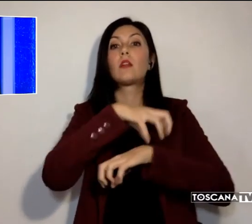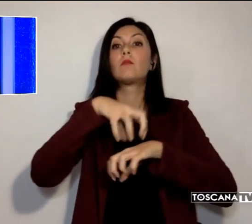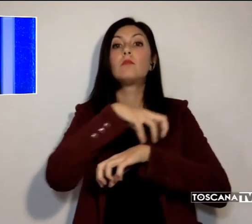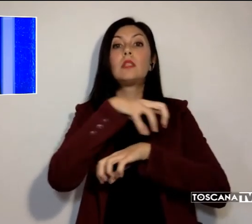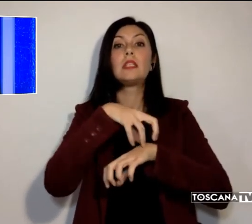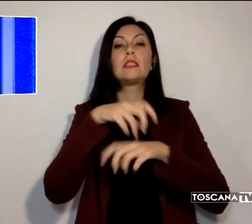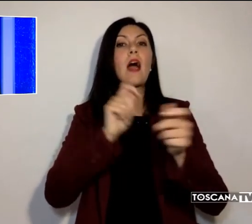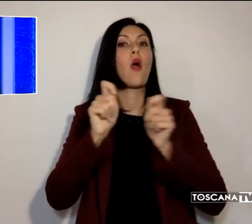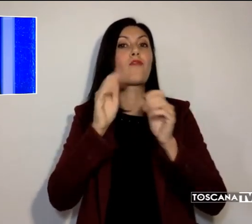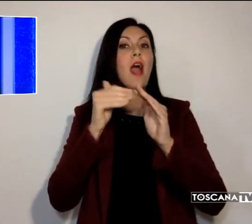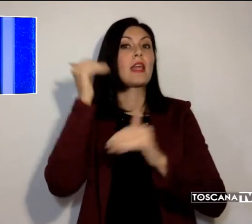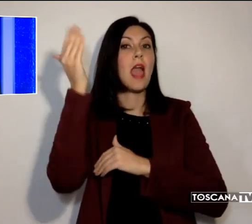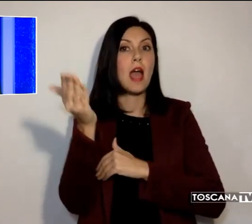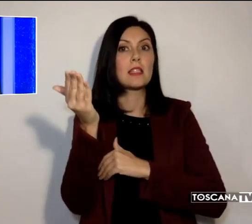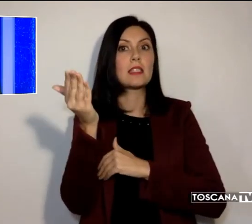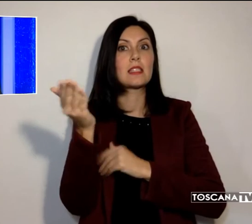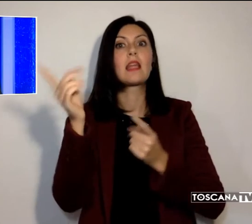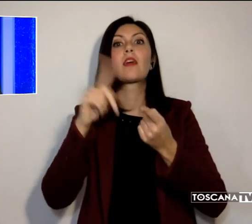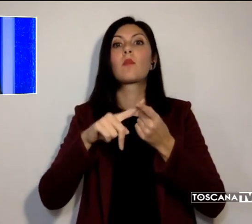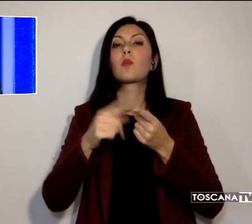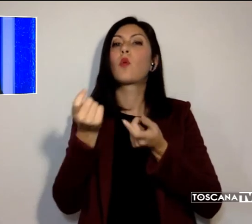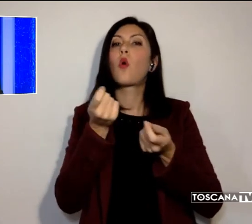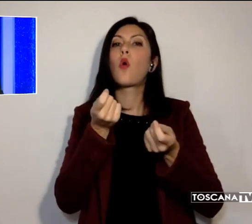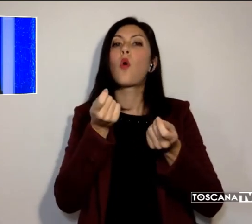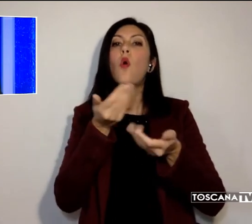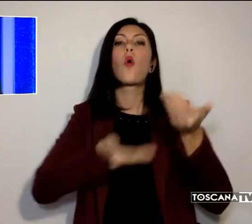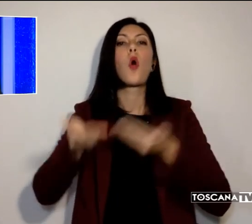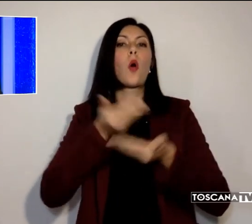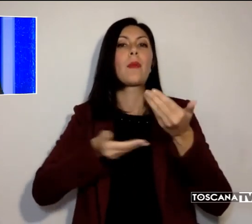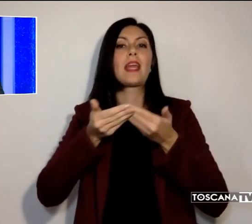Esteri e della Cooperazione Internazionale.